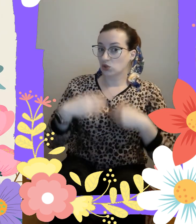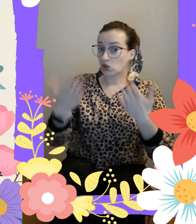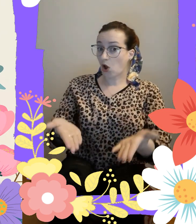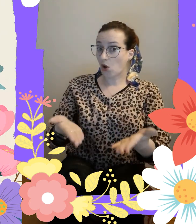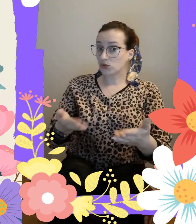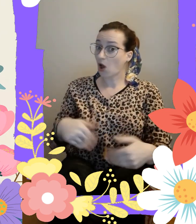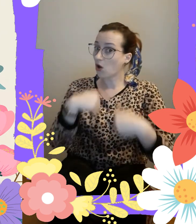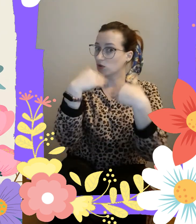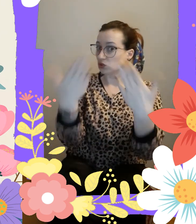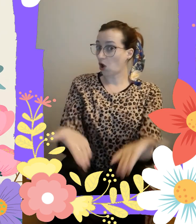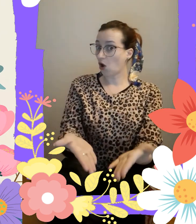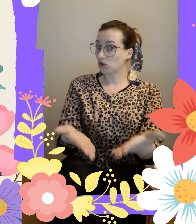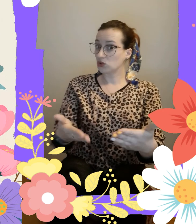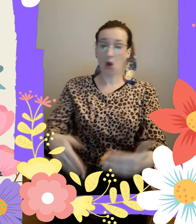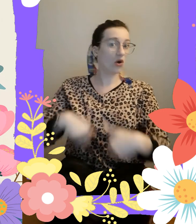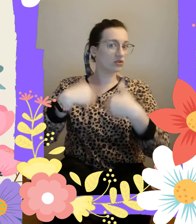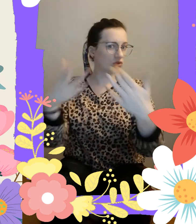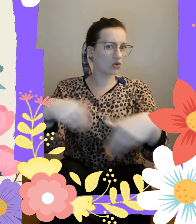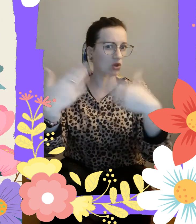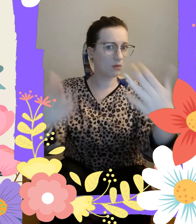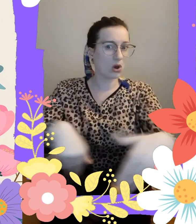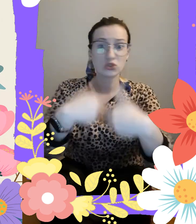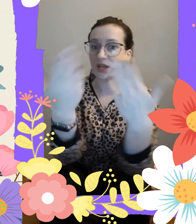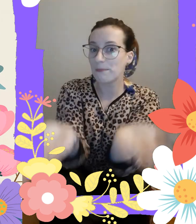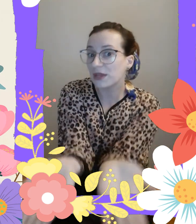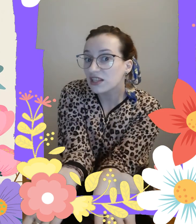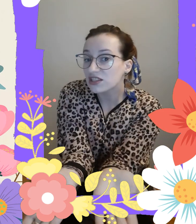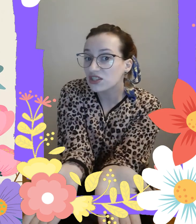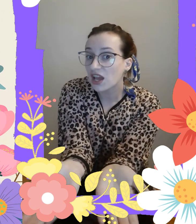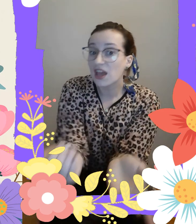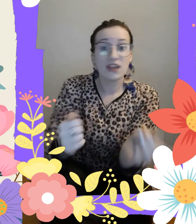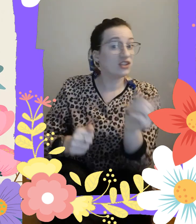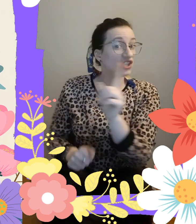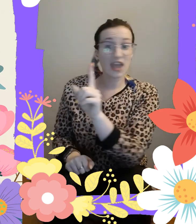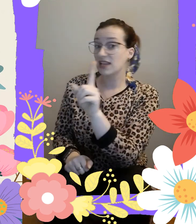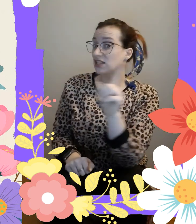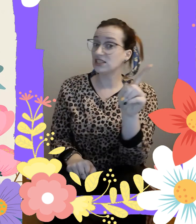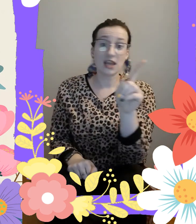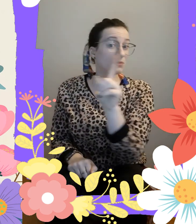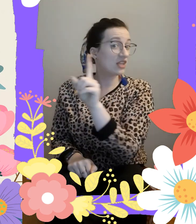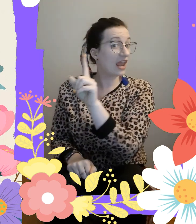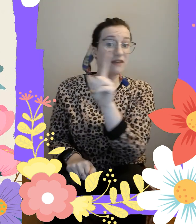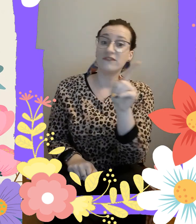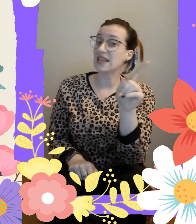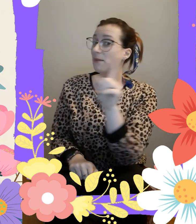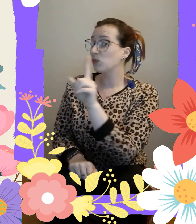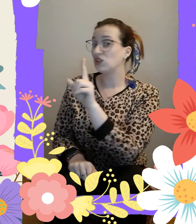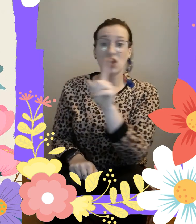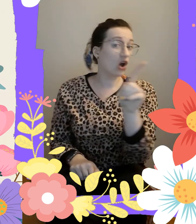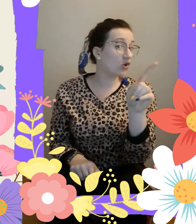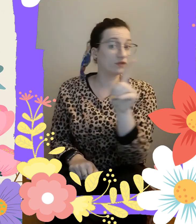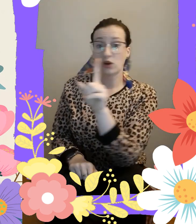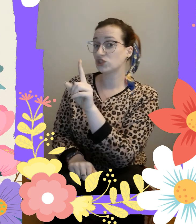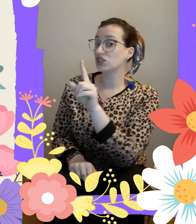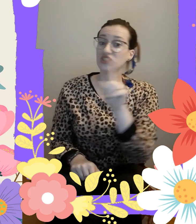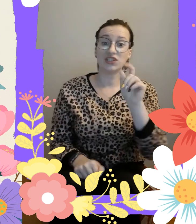To, to, to, to, to, to może być. Nie wiem, nie znam, nie otworzę ci.